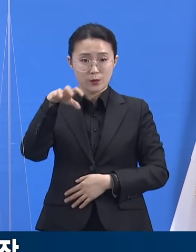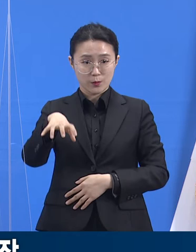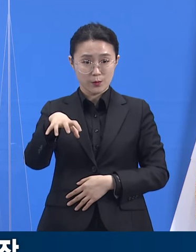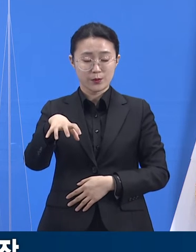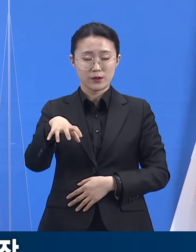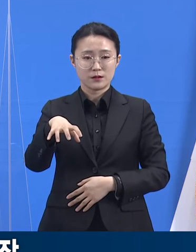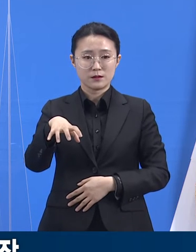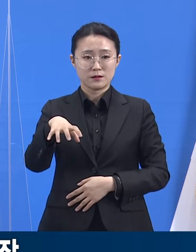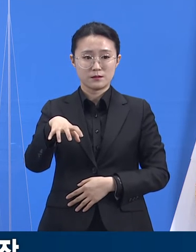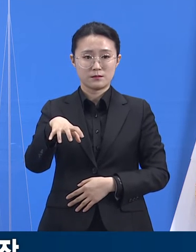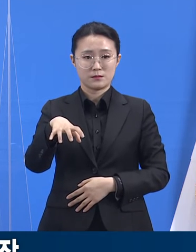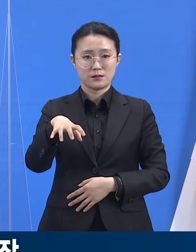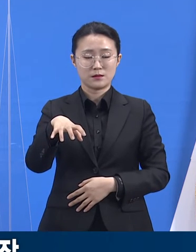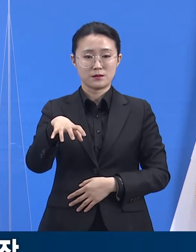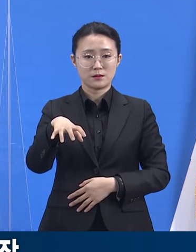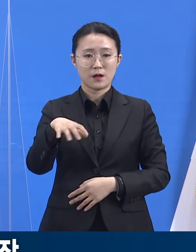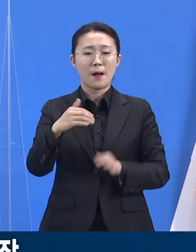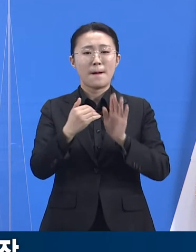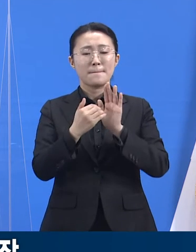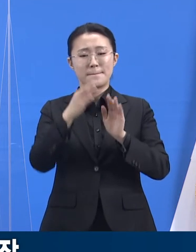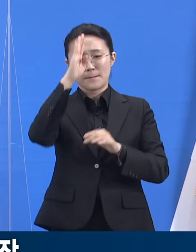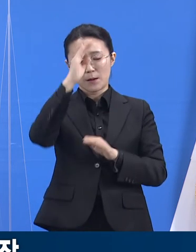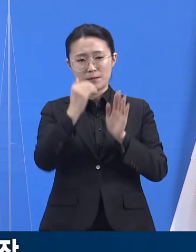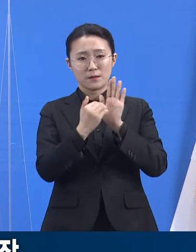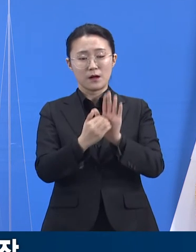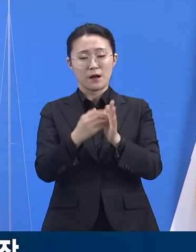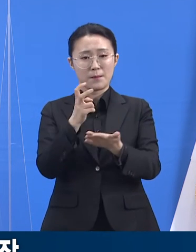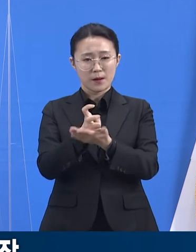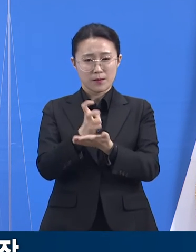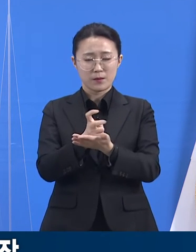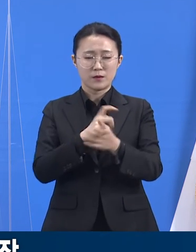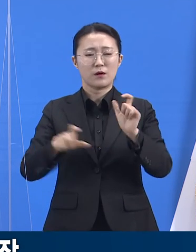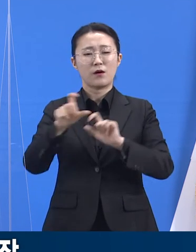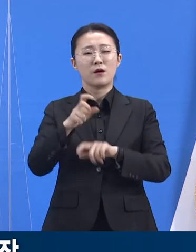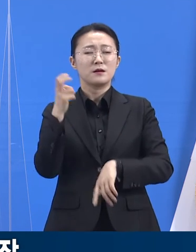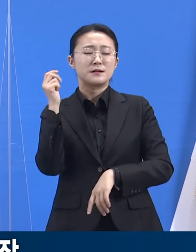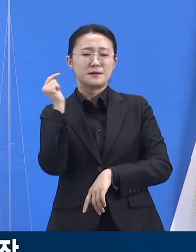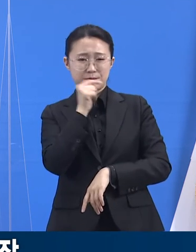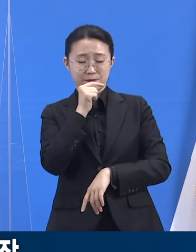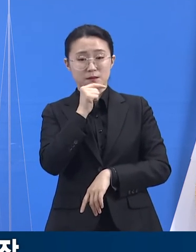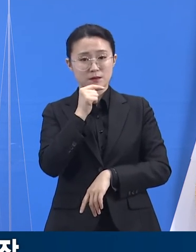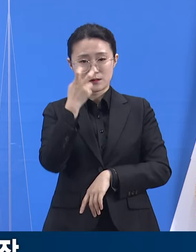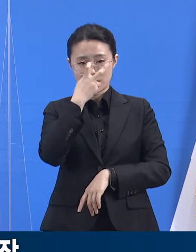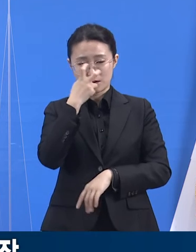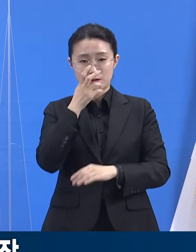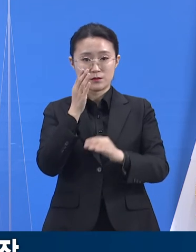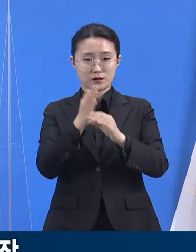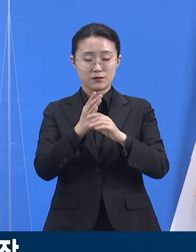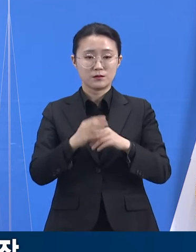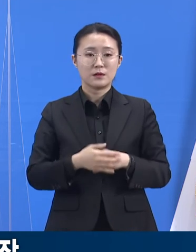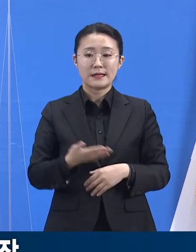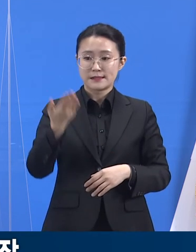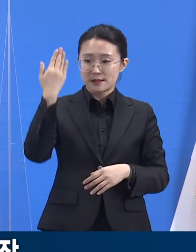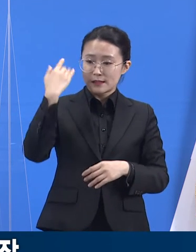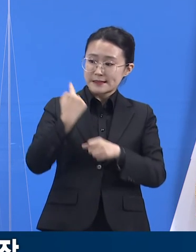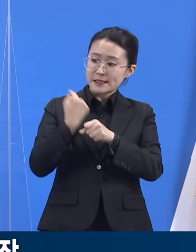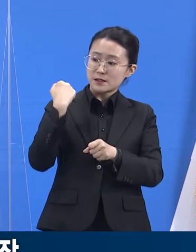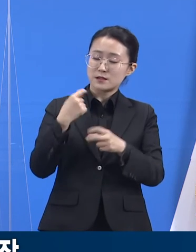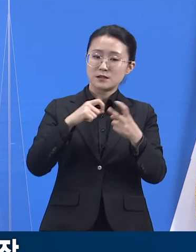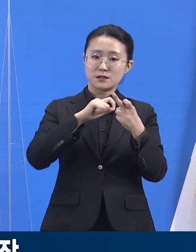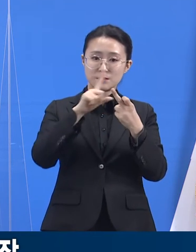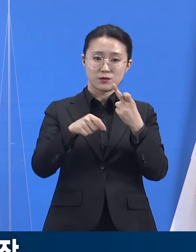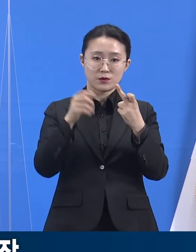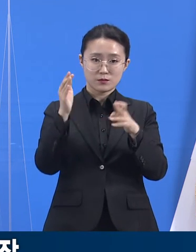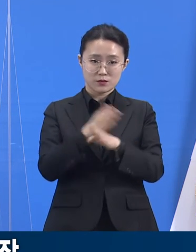방역수칙 점검을 강화하여 추진하고 있습니다. 작년 12월 8일부터 경기도 도내